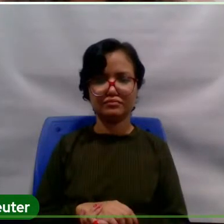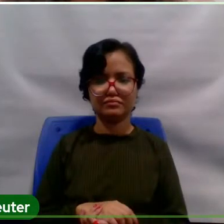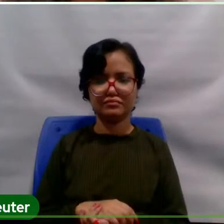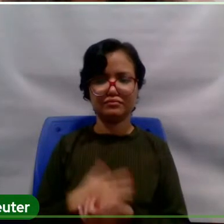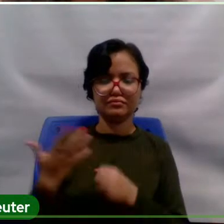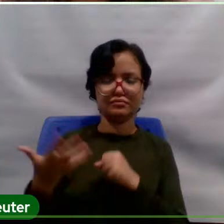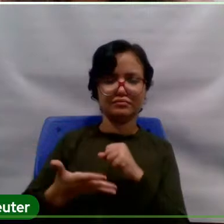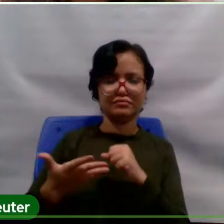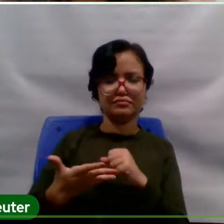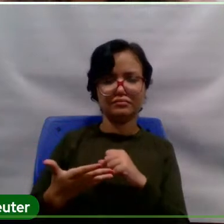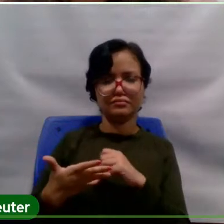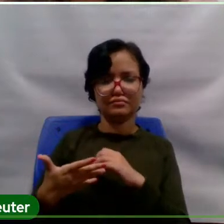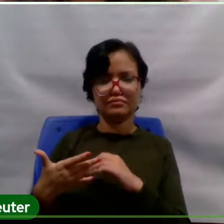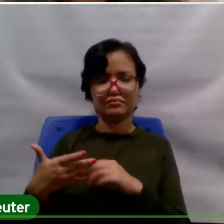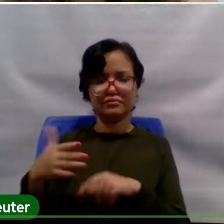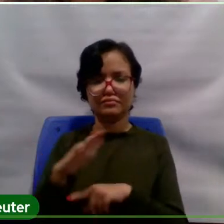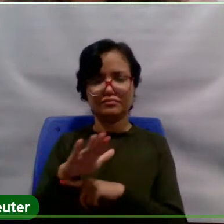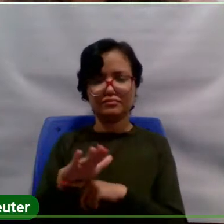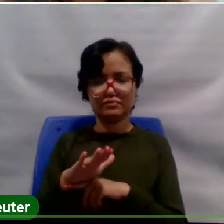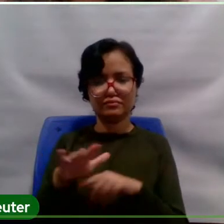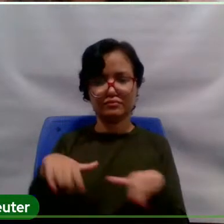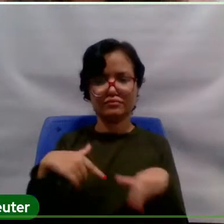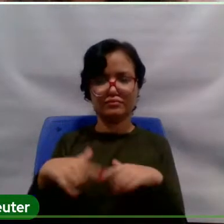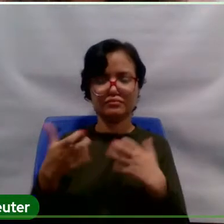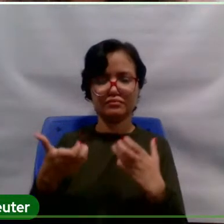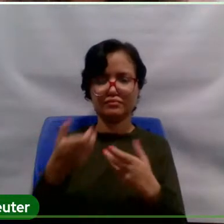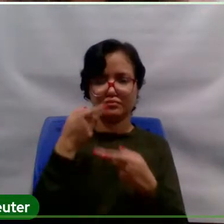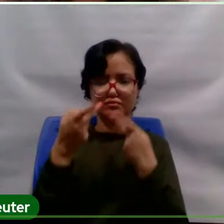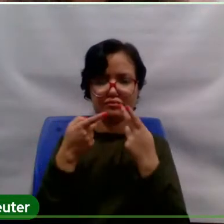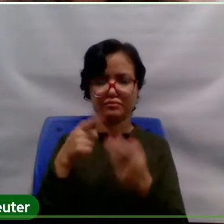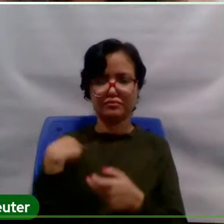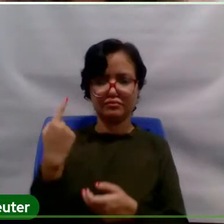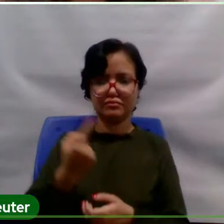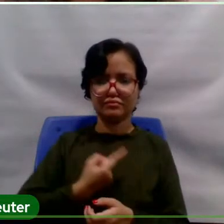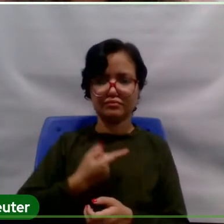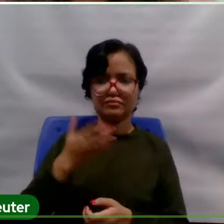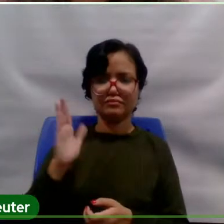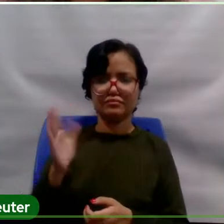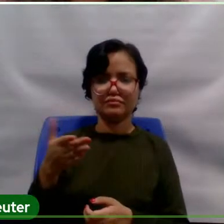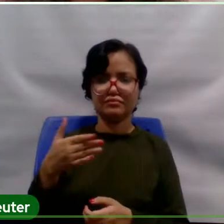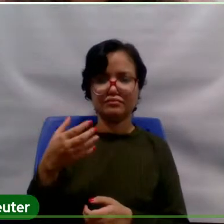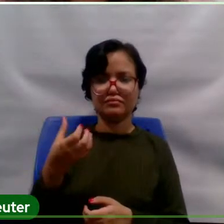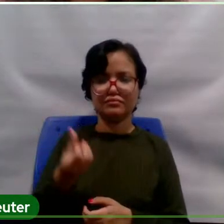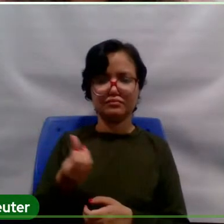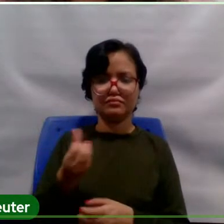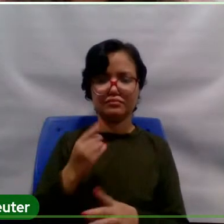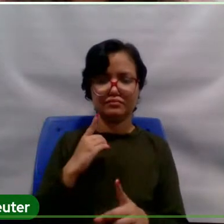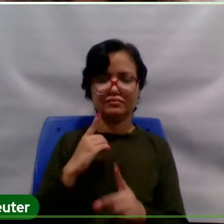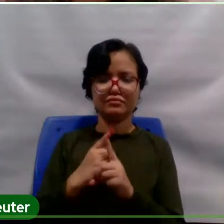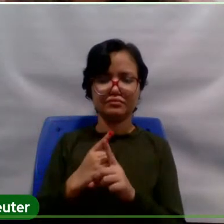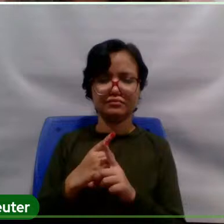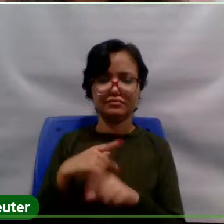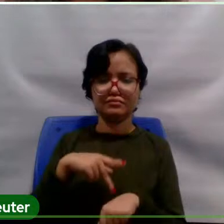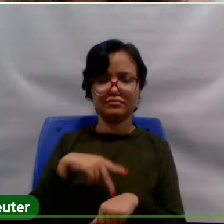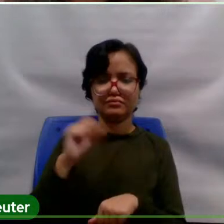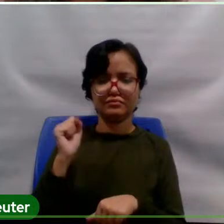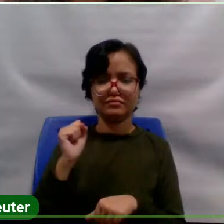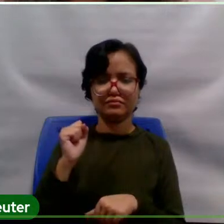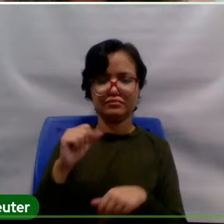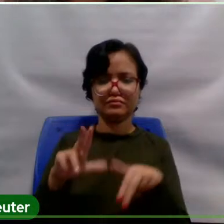avaliação dos trabalhos. Eu queria dizer que a gente já está no sexto encontro de pós-graduação da Unifespa, né?